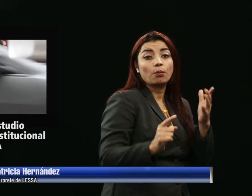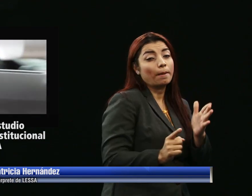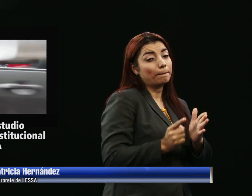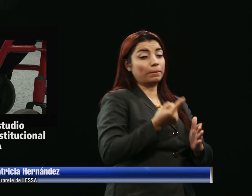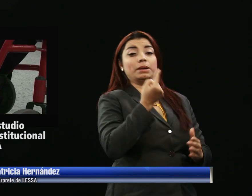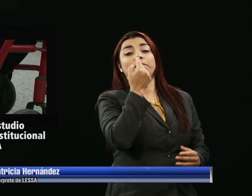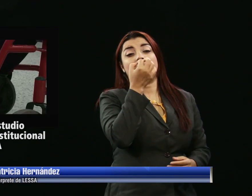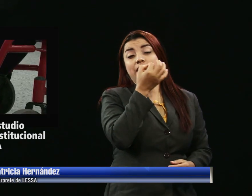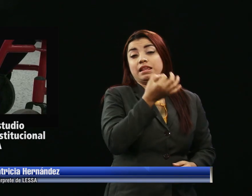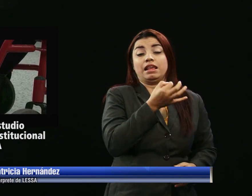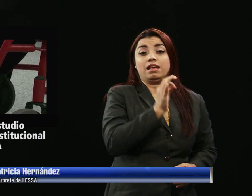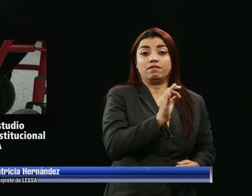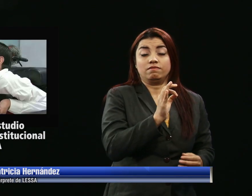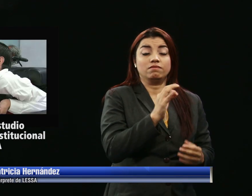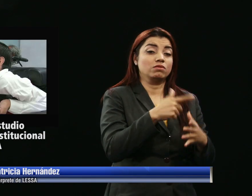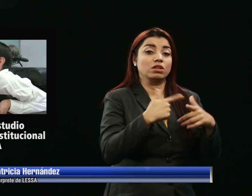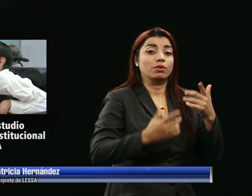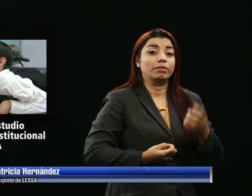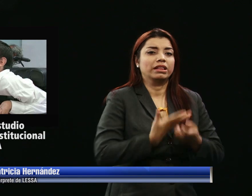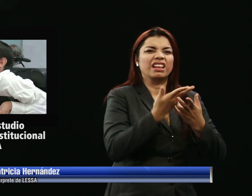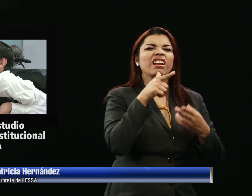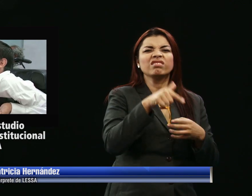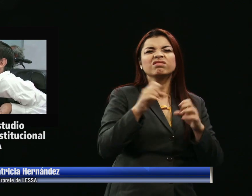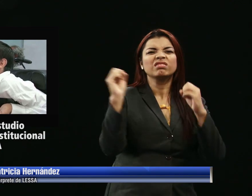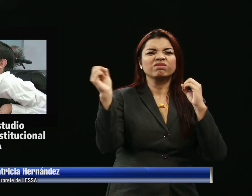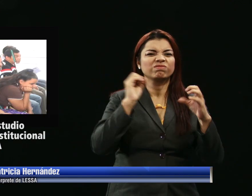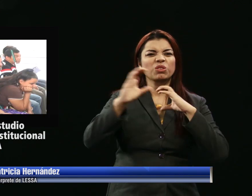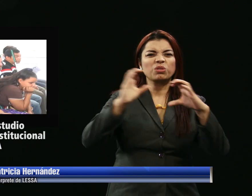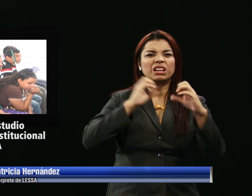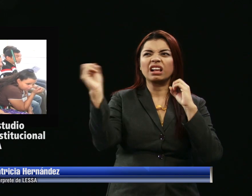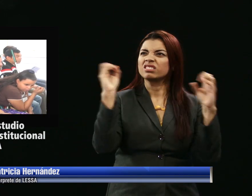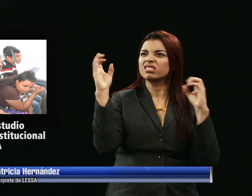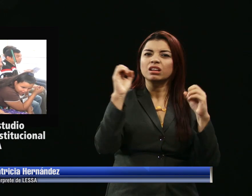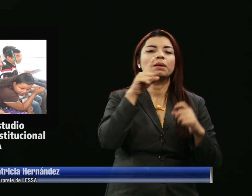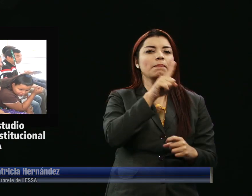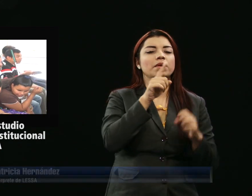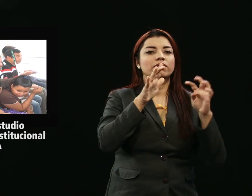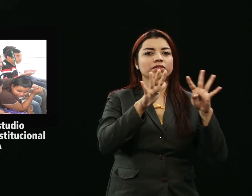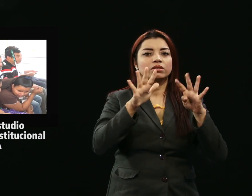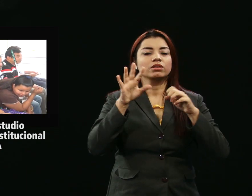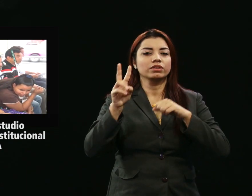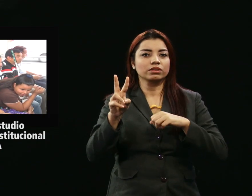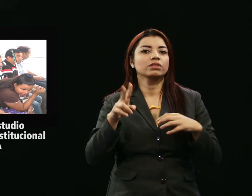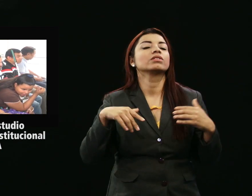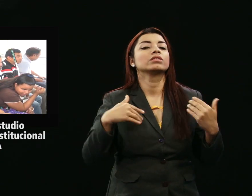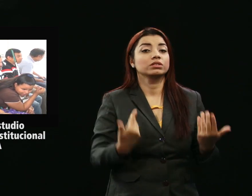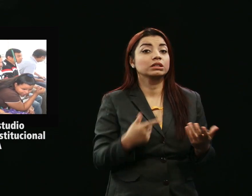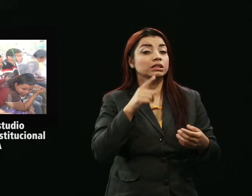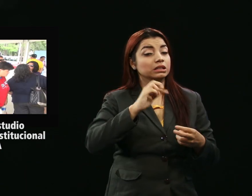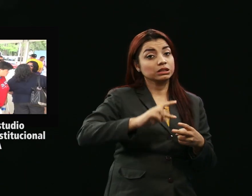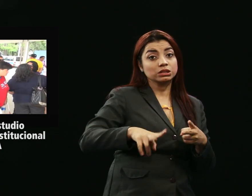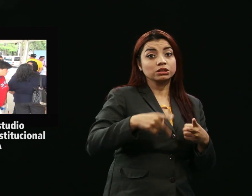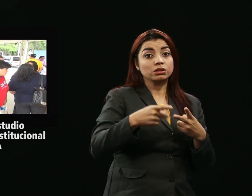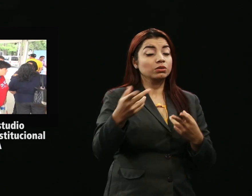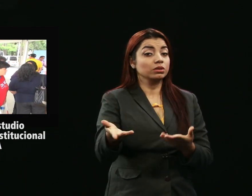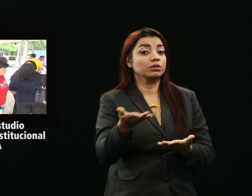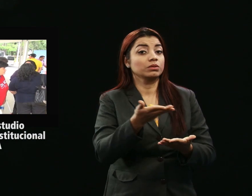oficialmente desde 1992. La segunda moción busca reformar el inciso segundo del artículo